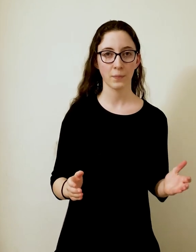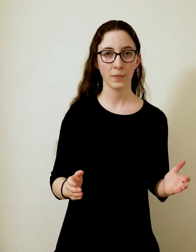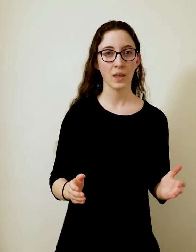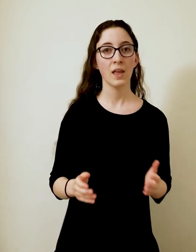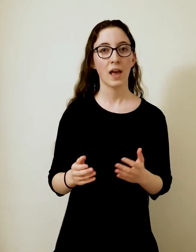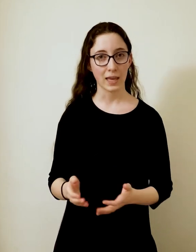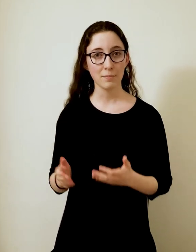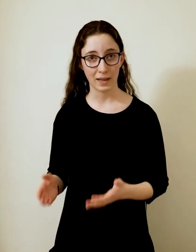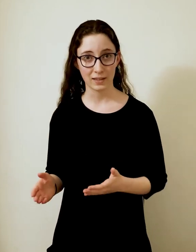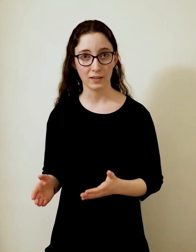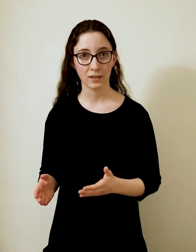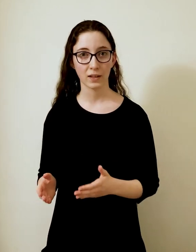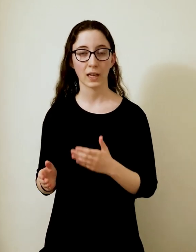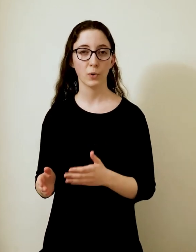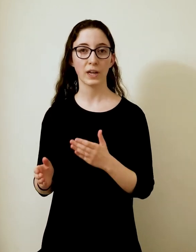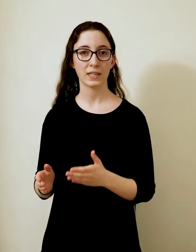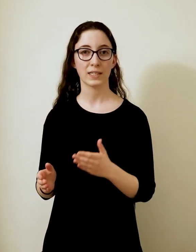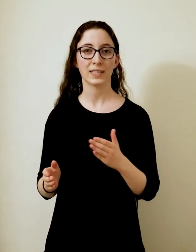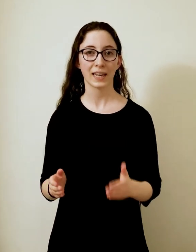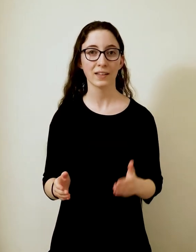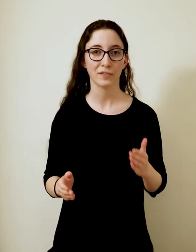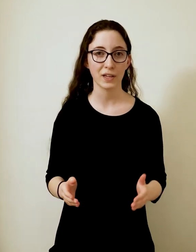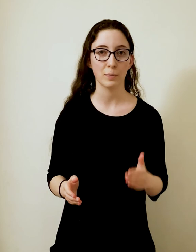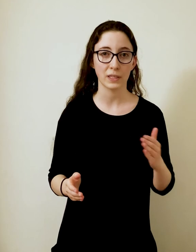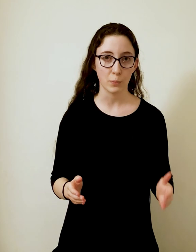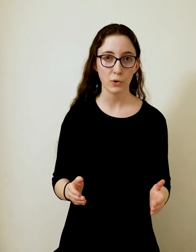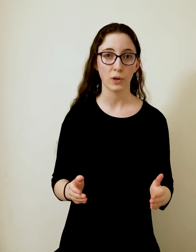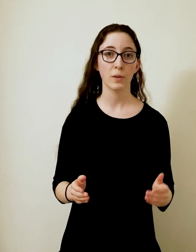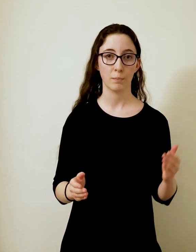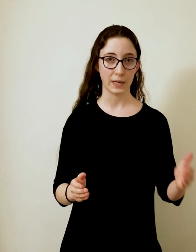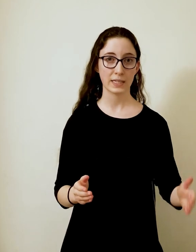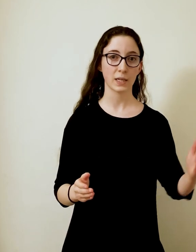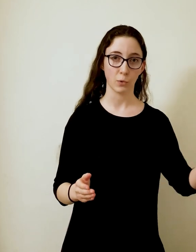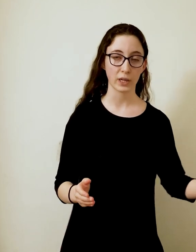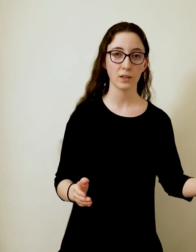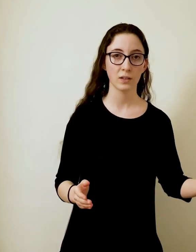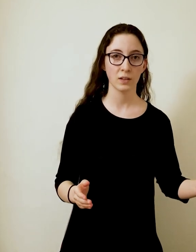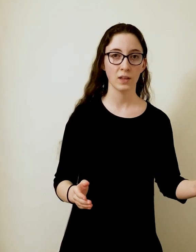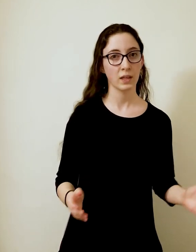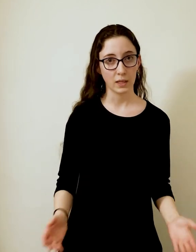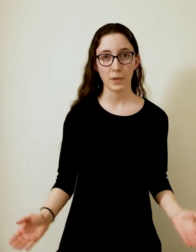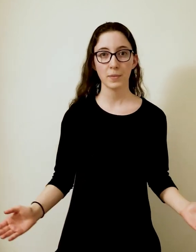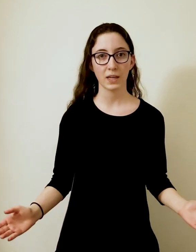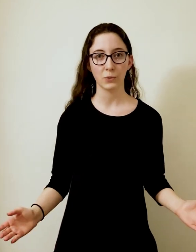האם בעתיד חלבון אס ישחק תפקיד בטיפול ונזק מוחי? ימין יגיד